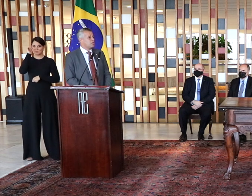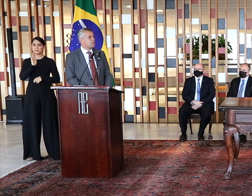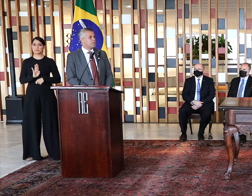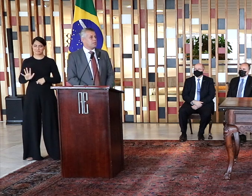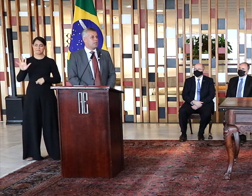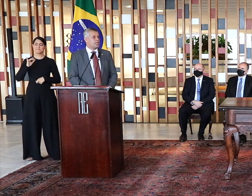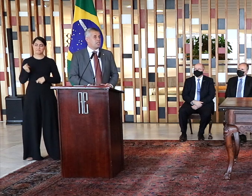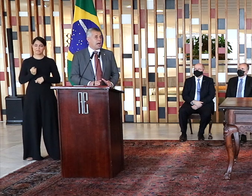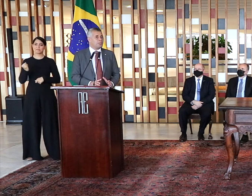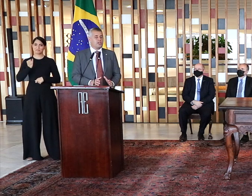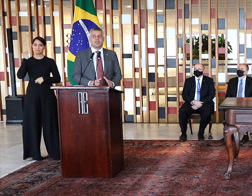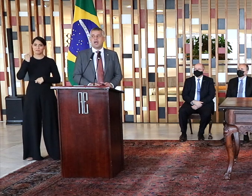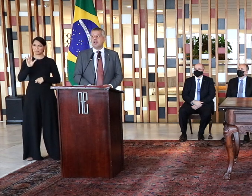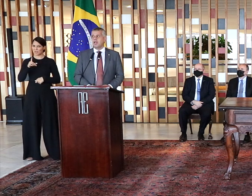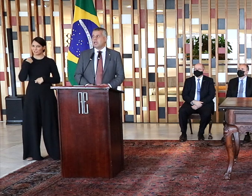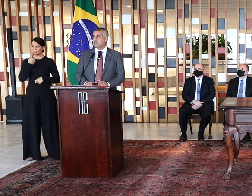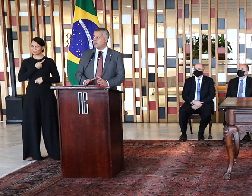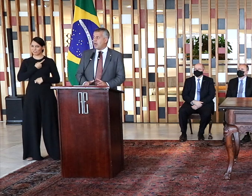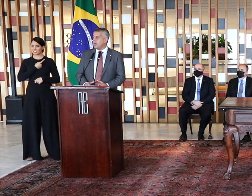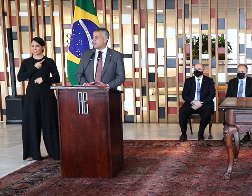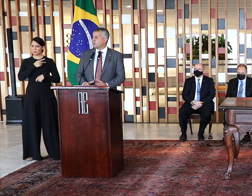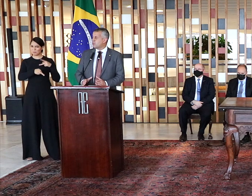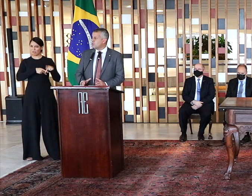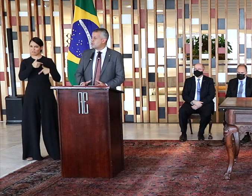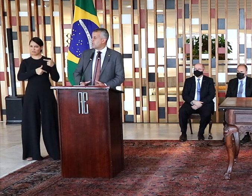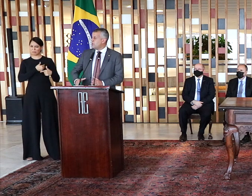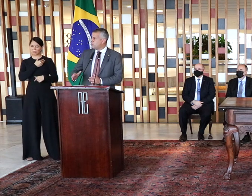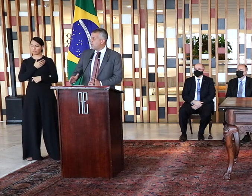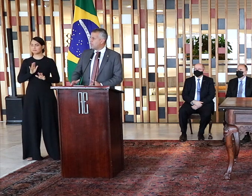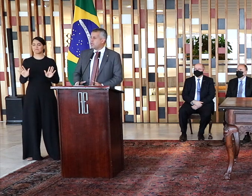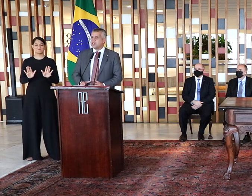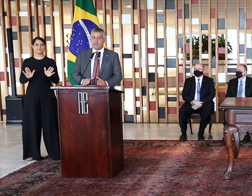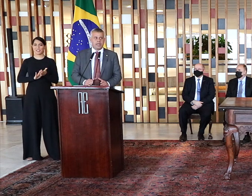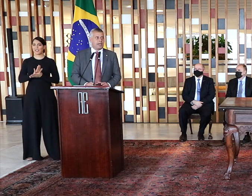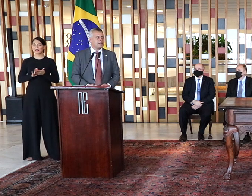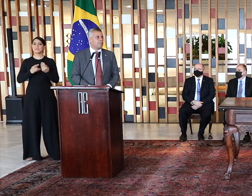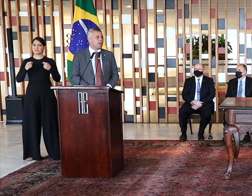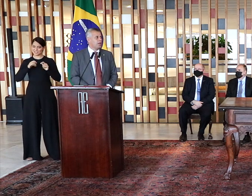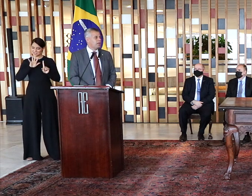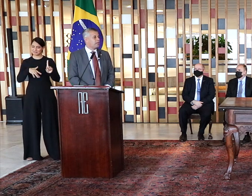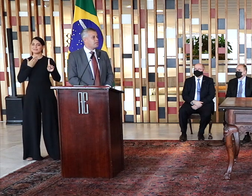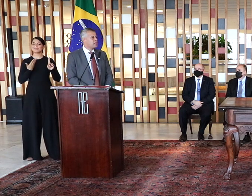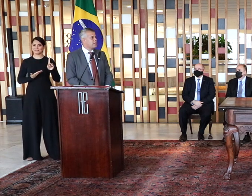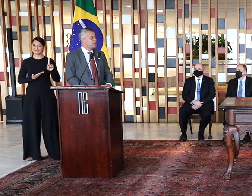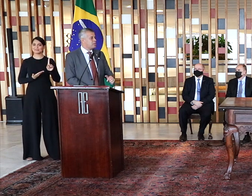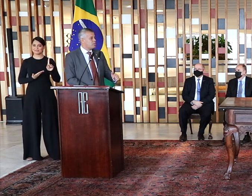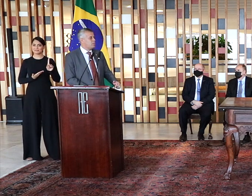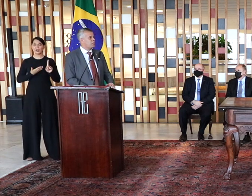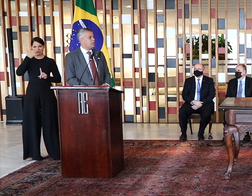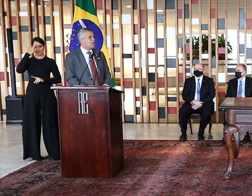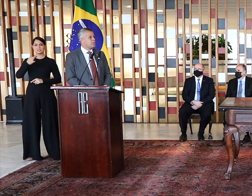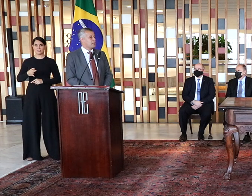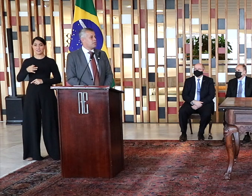algum nós possamos deixar de prestigiar quem trabalha, quem produz, quem emprega, quem gera riqueza e eu tenho certeza de